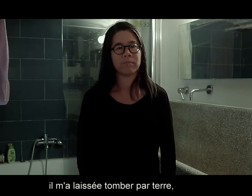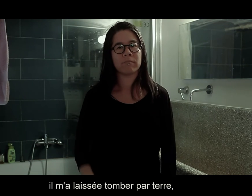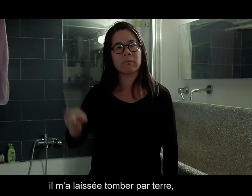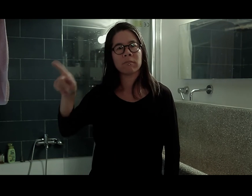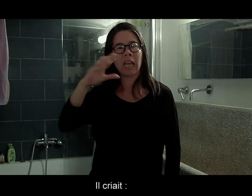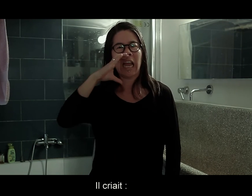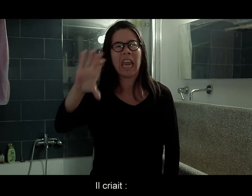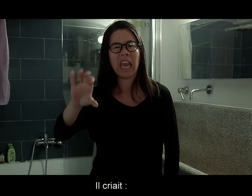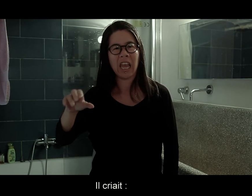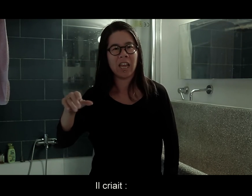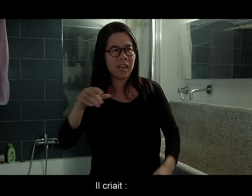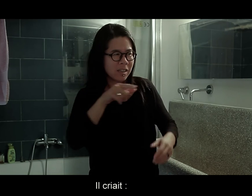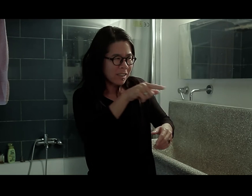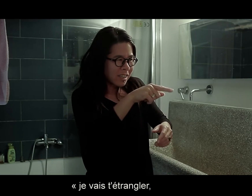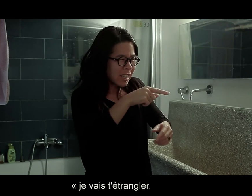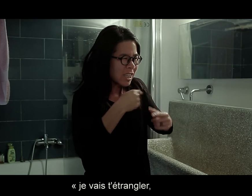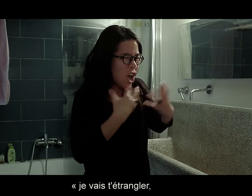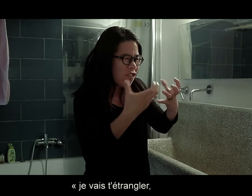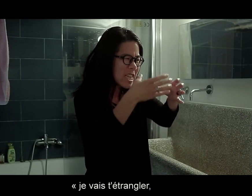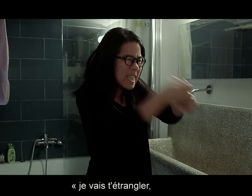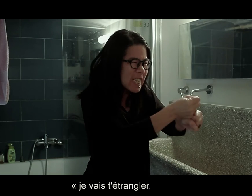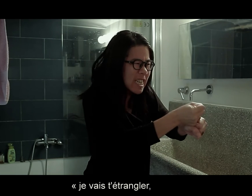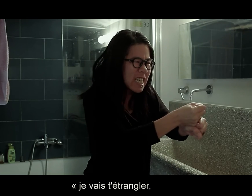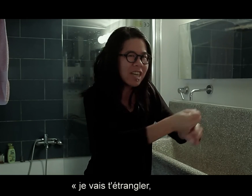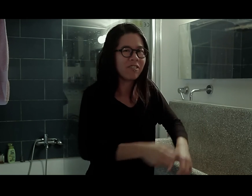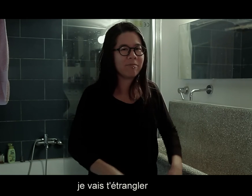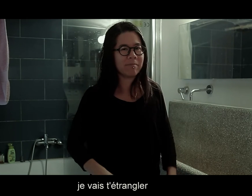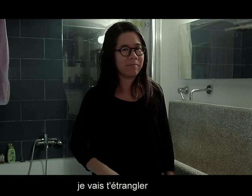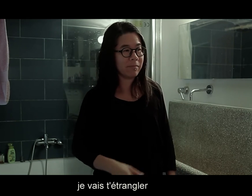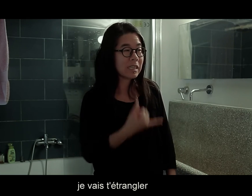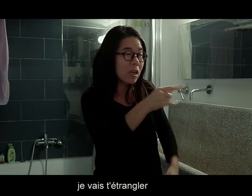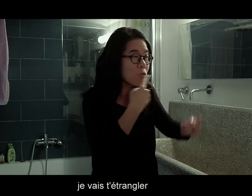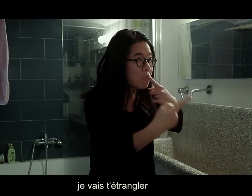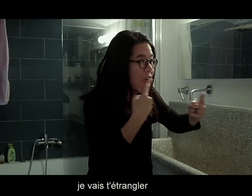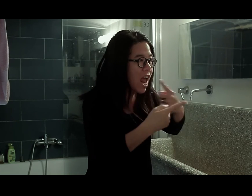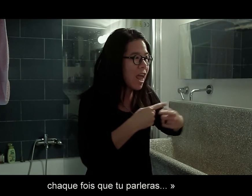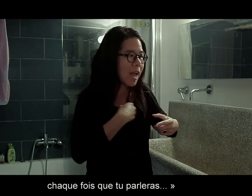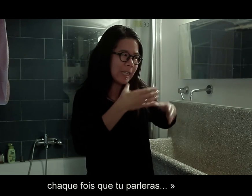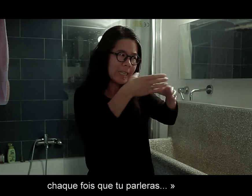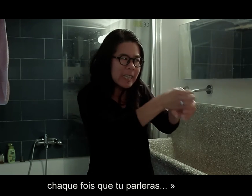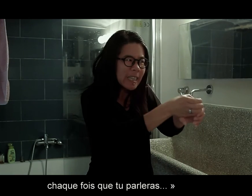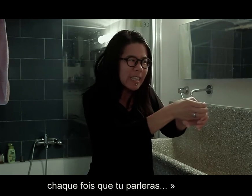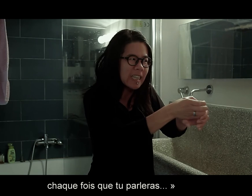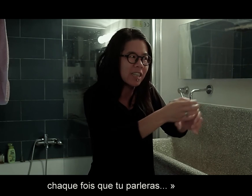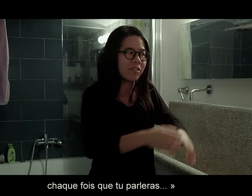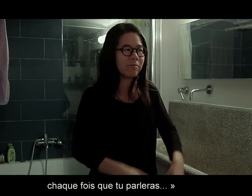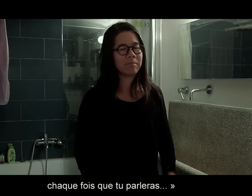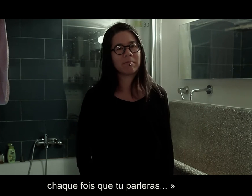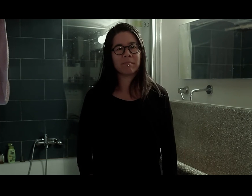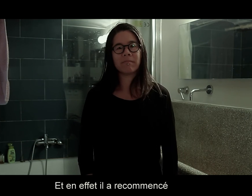Il criait, je vais t'étrangler, je vais t'étrangler chaque fois que tu parleras. Et en